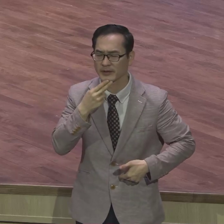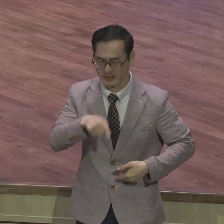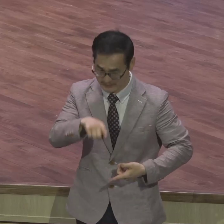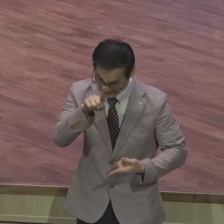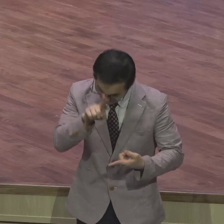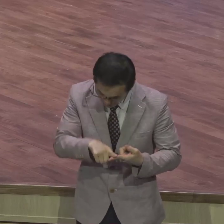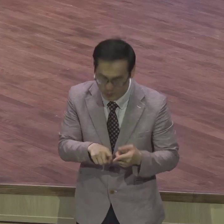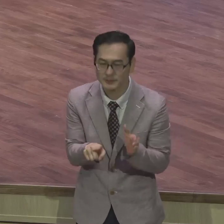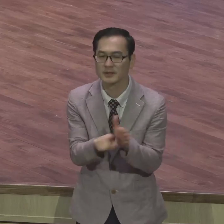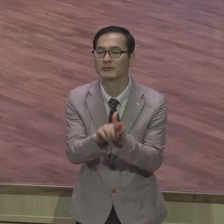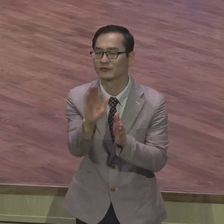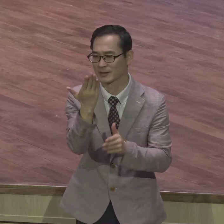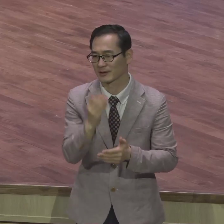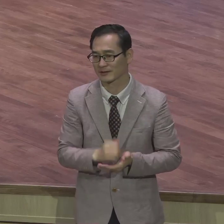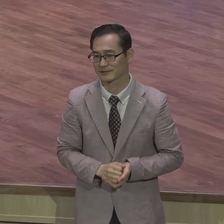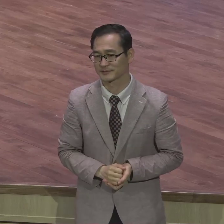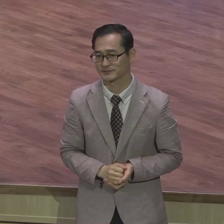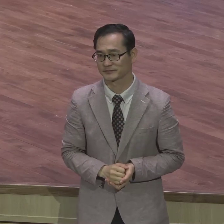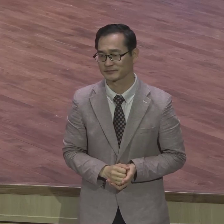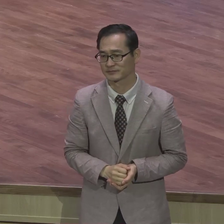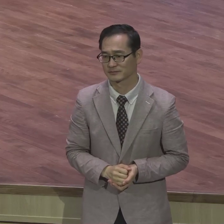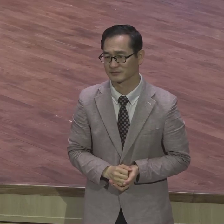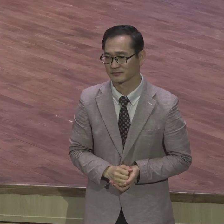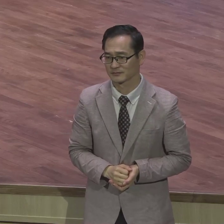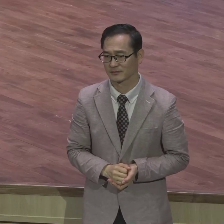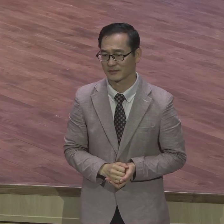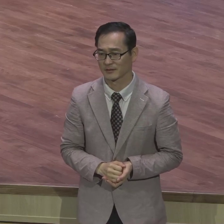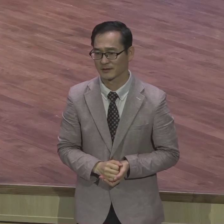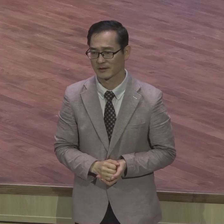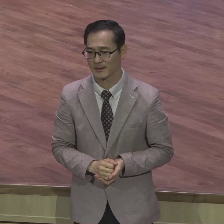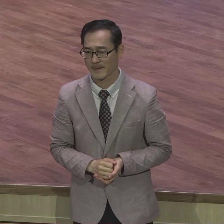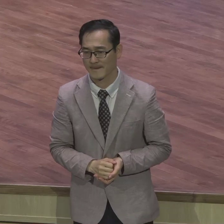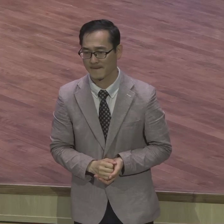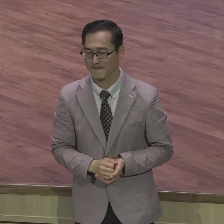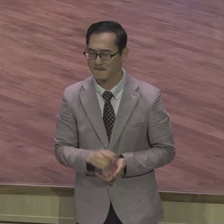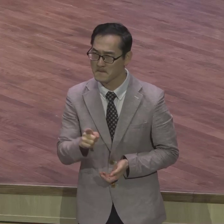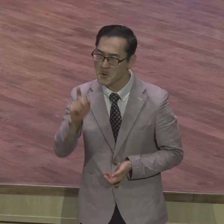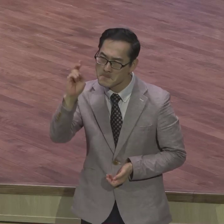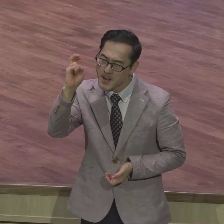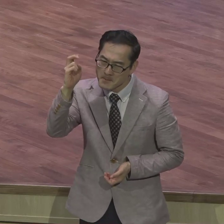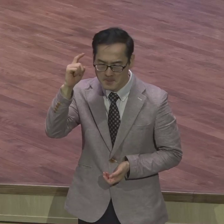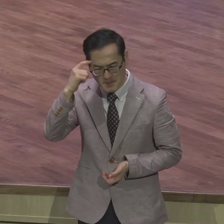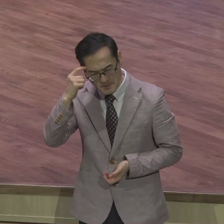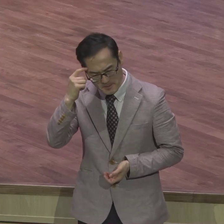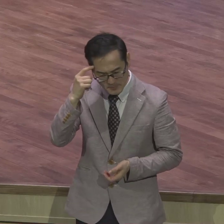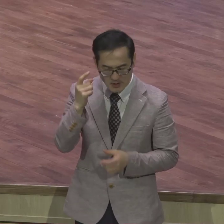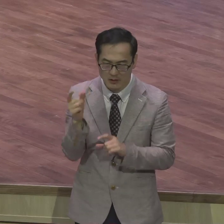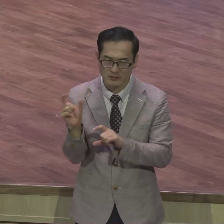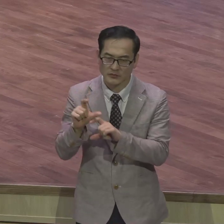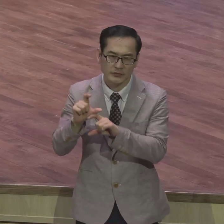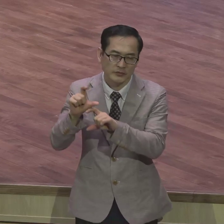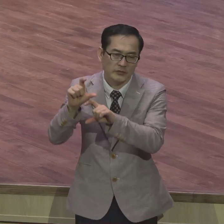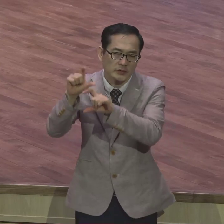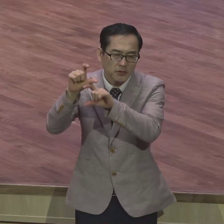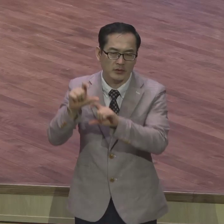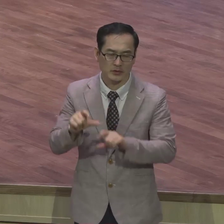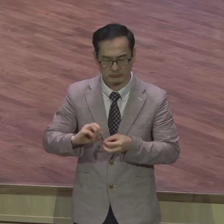자꾸 상상을 하고 자꾸 이성적으로 뭘 자꾸 생각하면 문제가 생기게 돼 있어요 성경 해석이